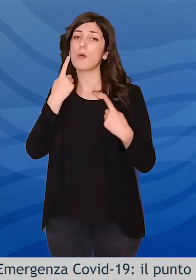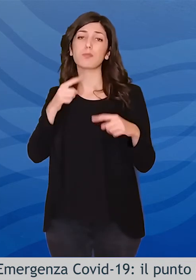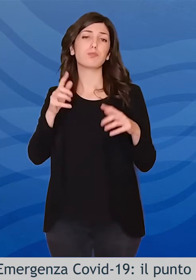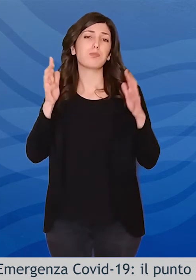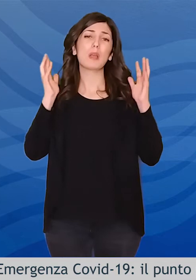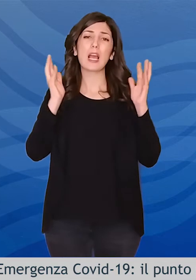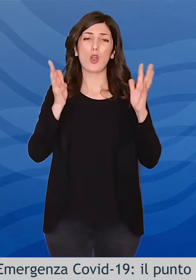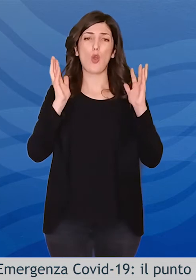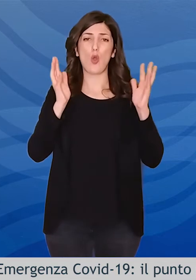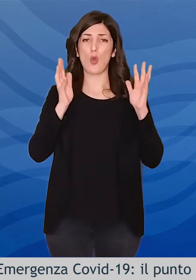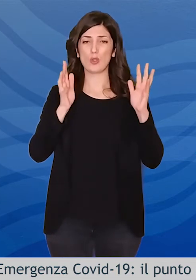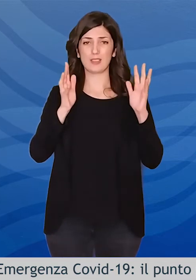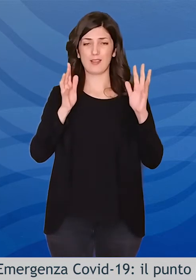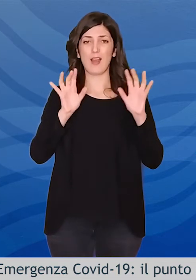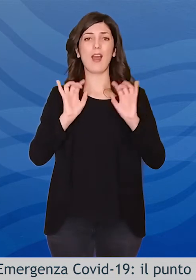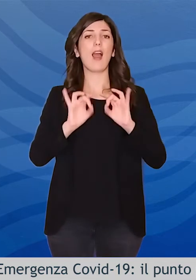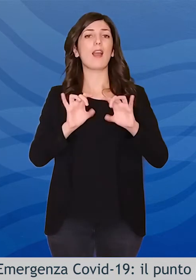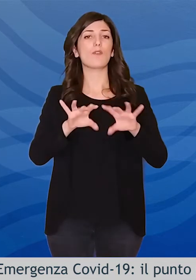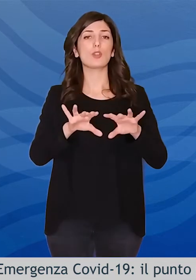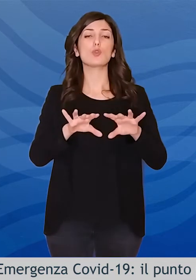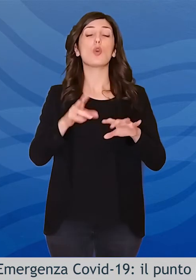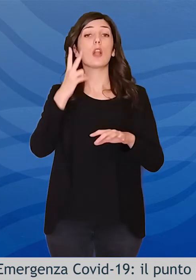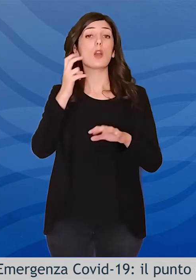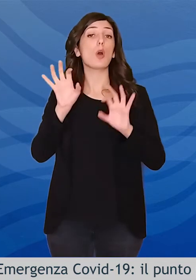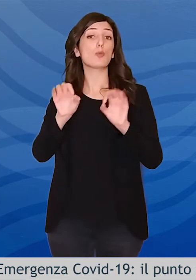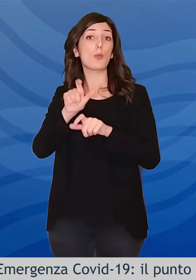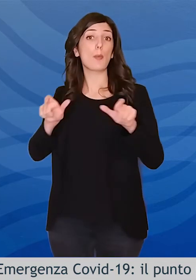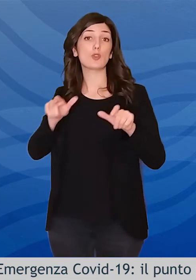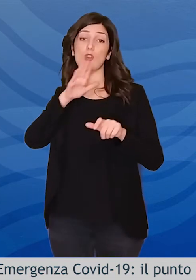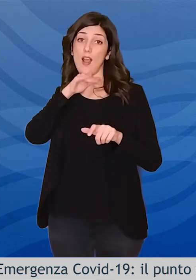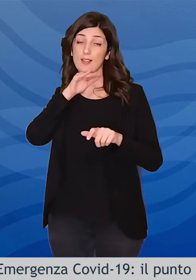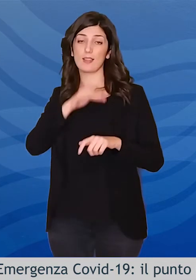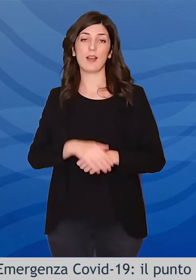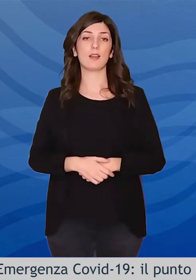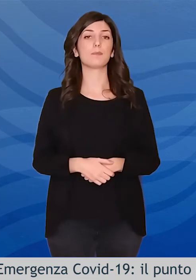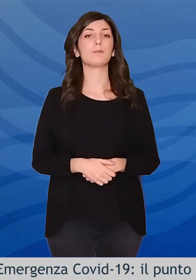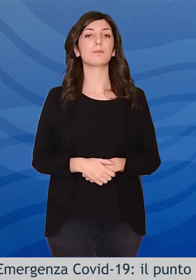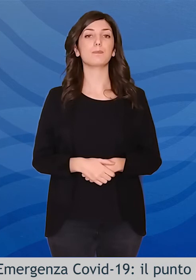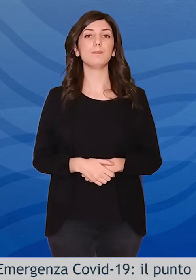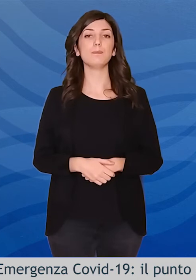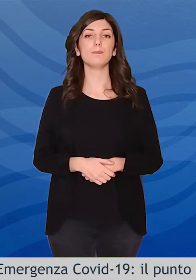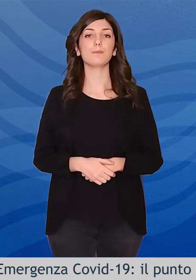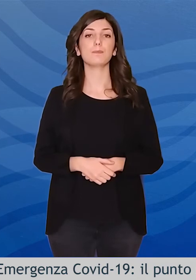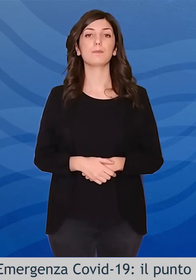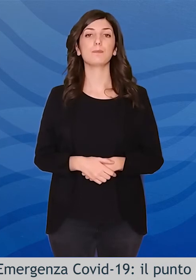'infezione soprattutto in soggetti di età avanzata. In conclusione,